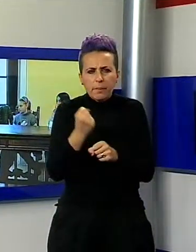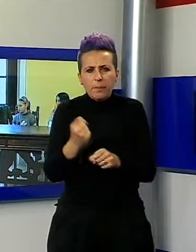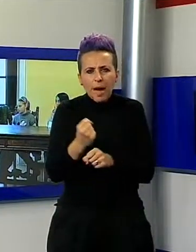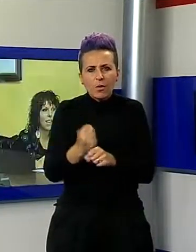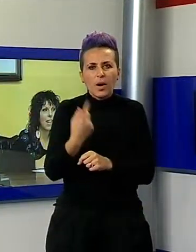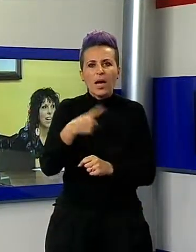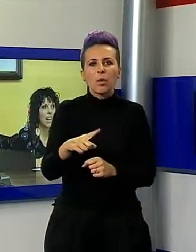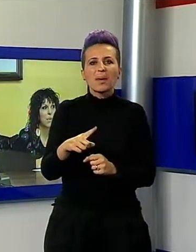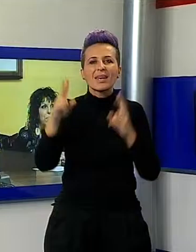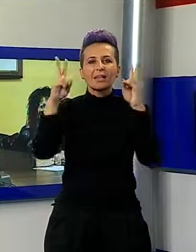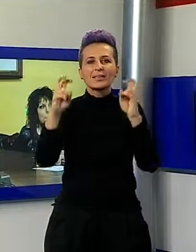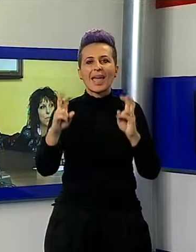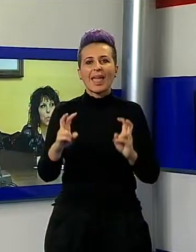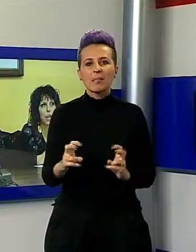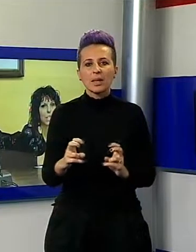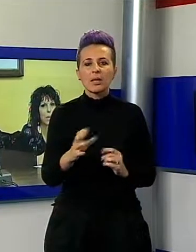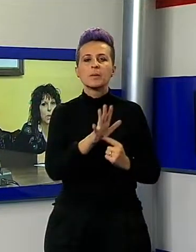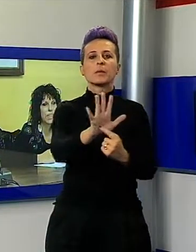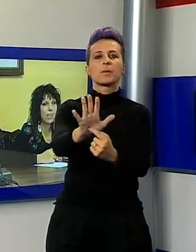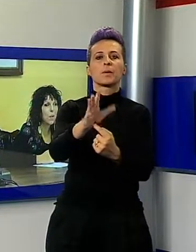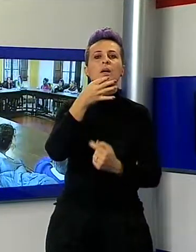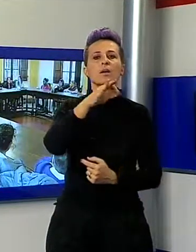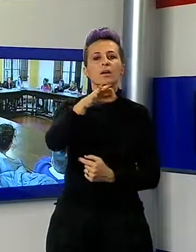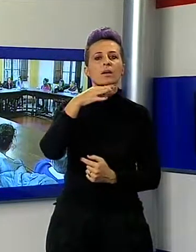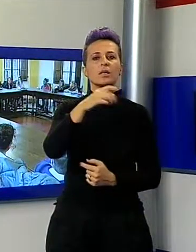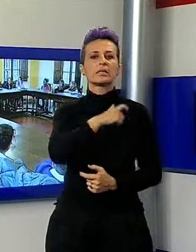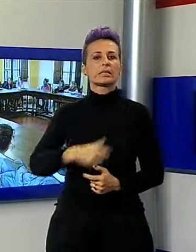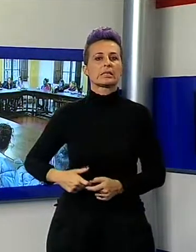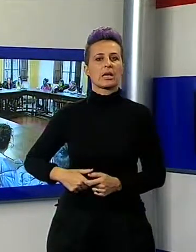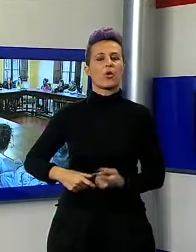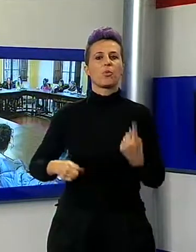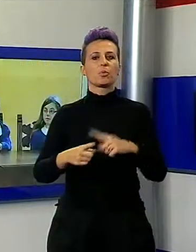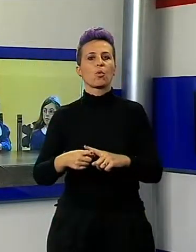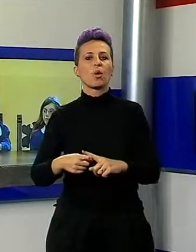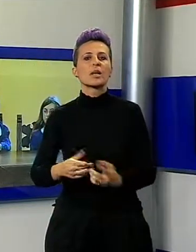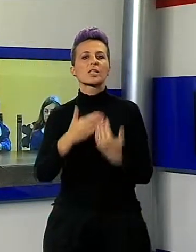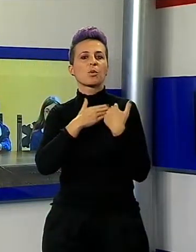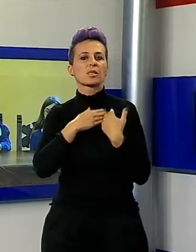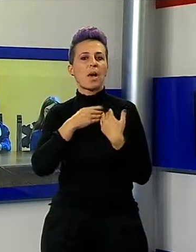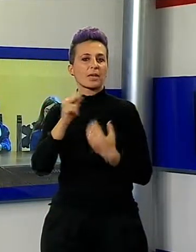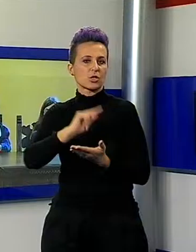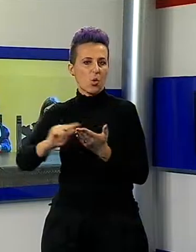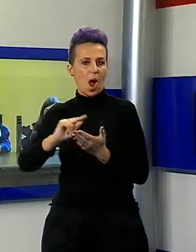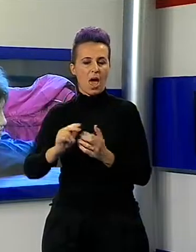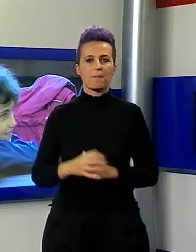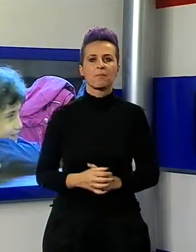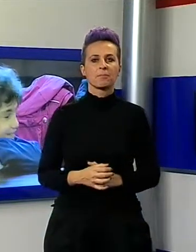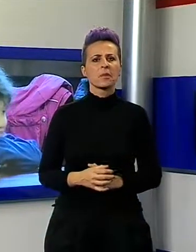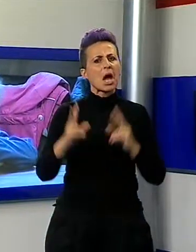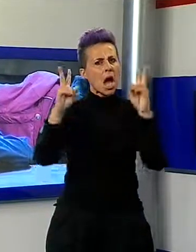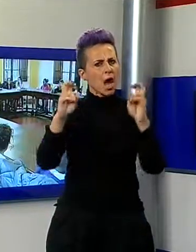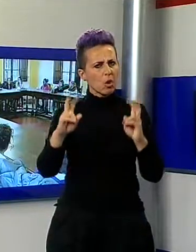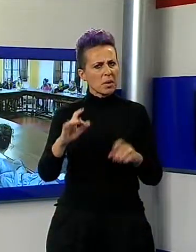Simonini, che è la delega alla scuola, e lo hanno fatto con assoluta disinvoltura e personalità. Tanti temi affrontati nel corso della